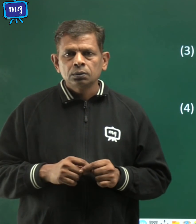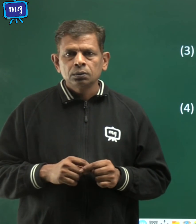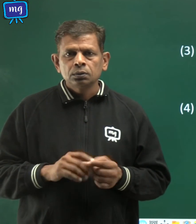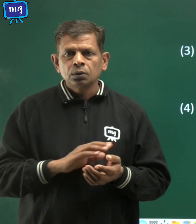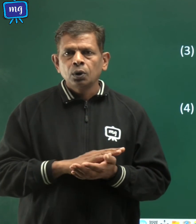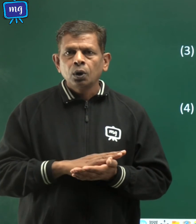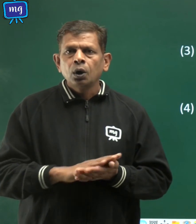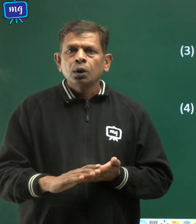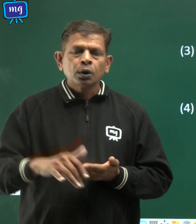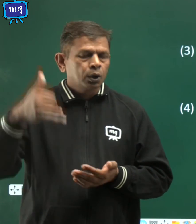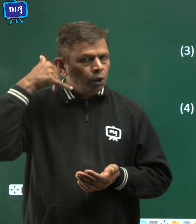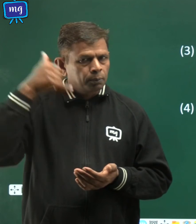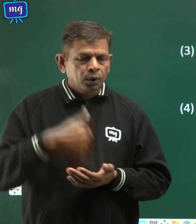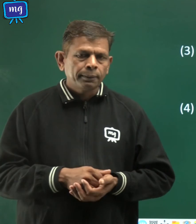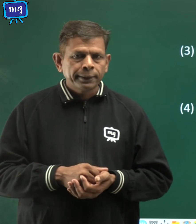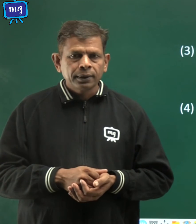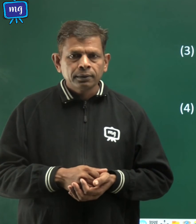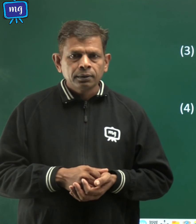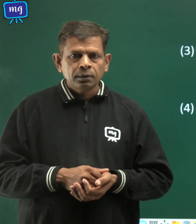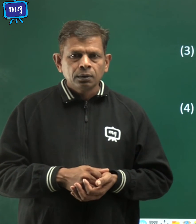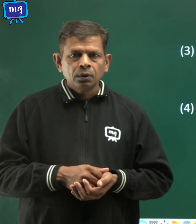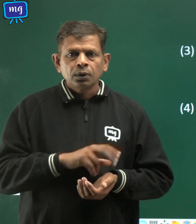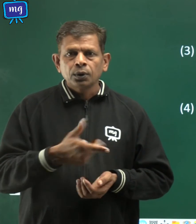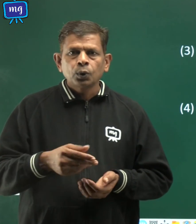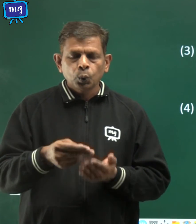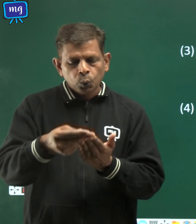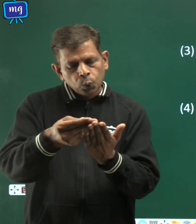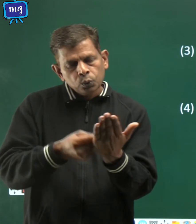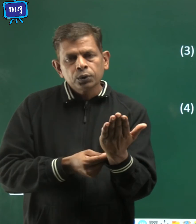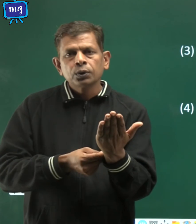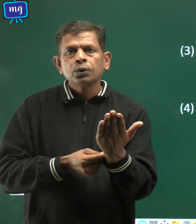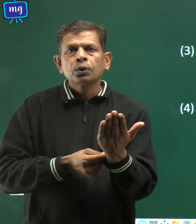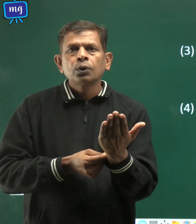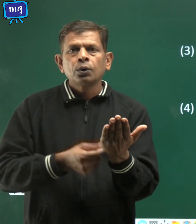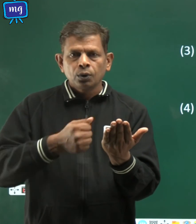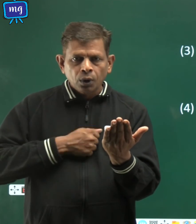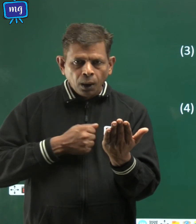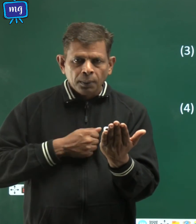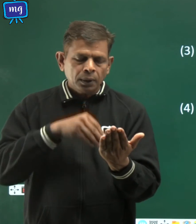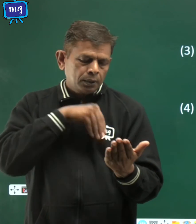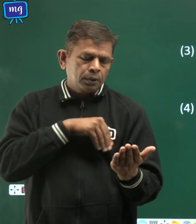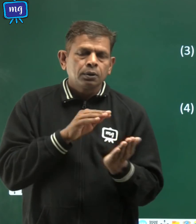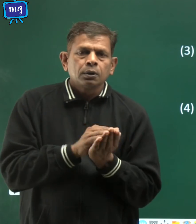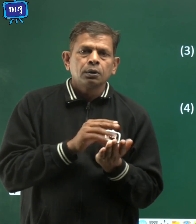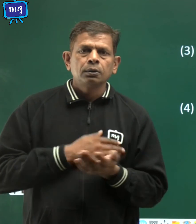टेलिफोन नंबर की सूची अपने साथ रखना